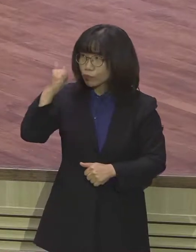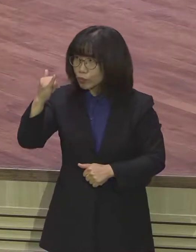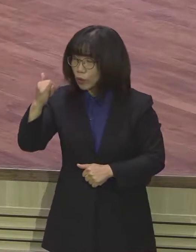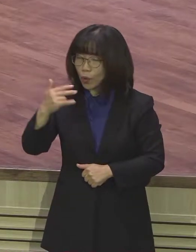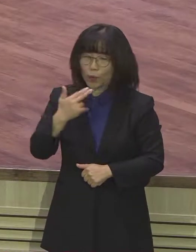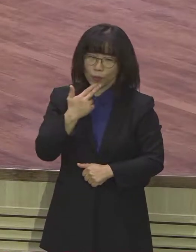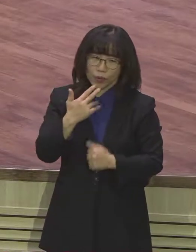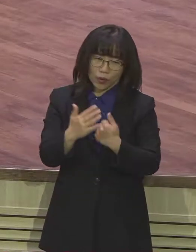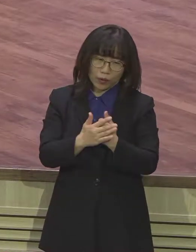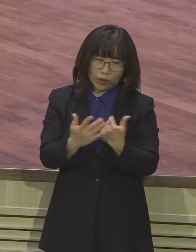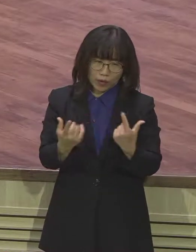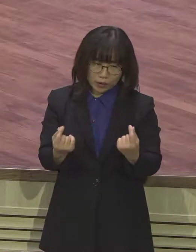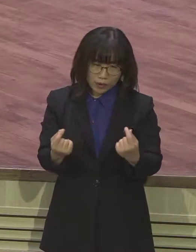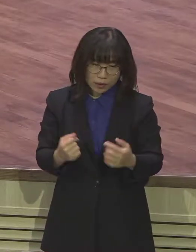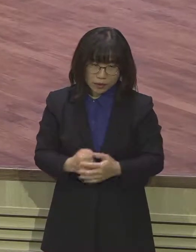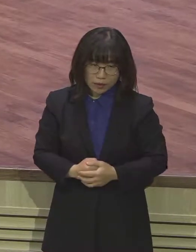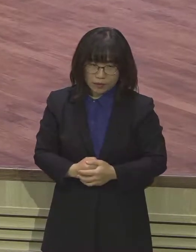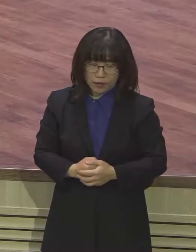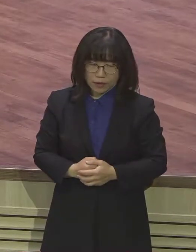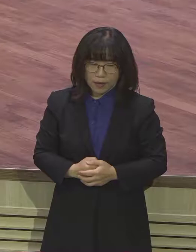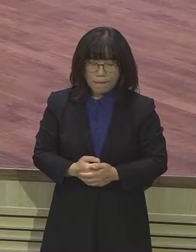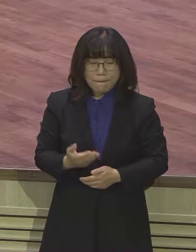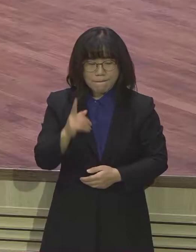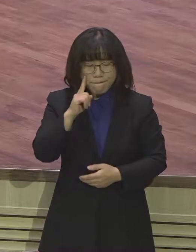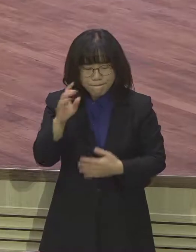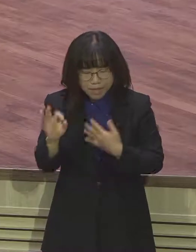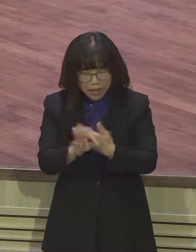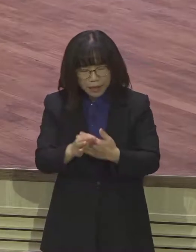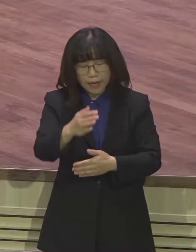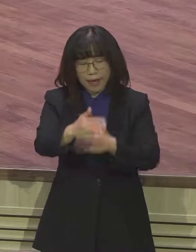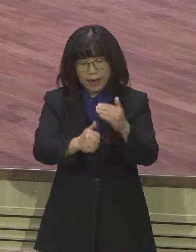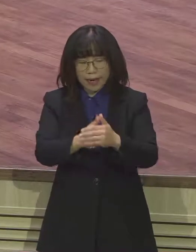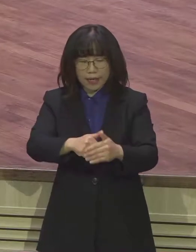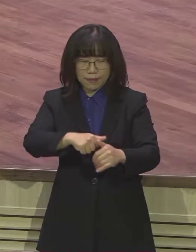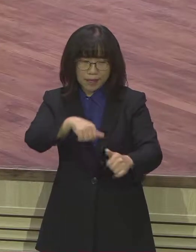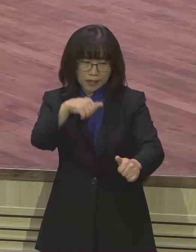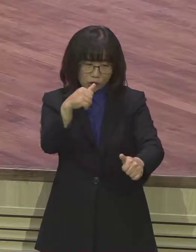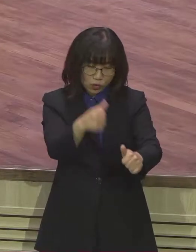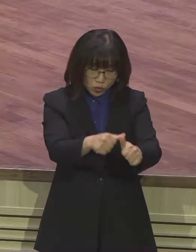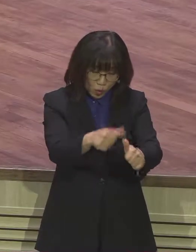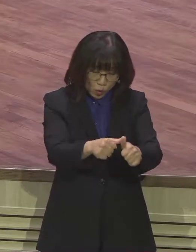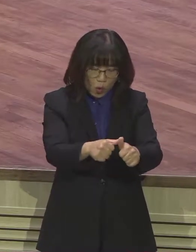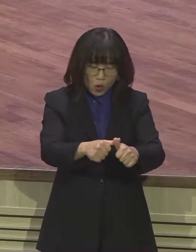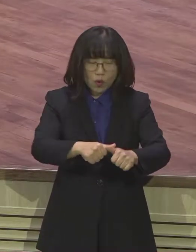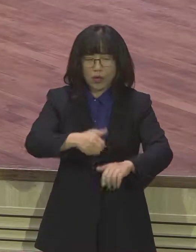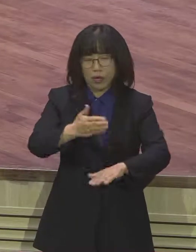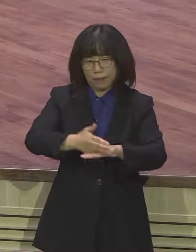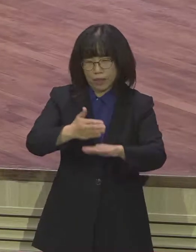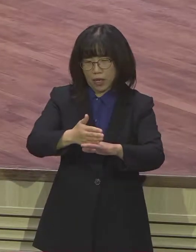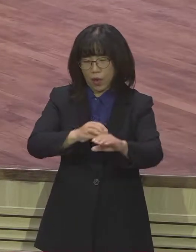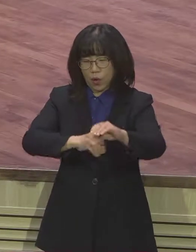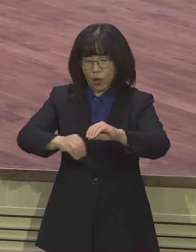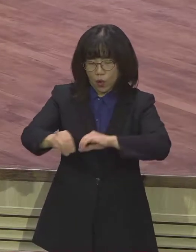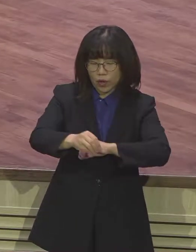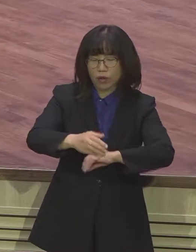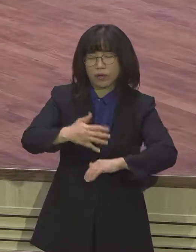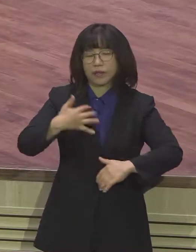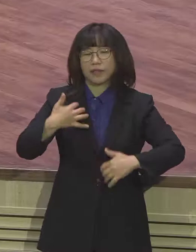재앙이 아니라고 했습니다 너에게 미래와 희망을 주는 것이라고 말씀했습니다 우리의 생각과 하나님의